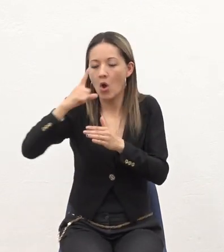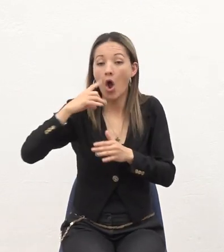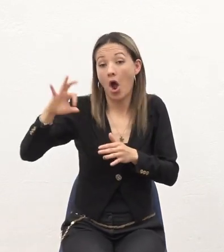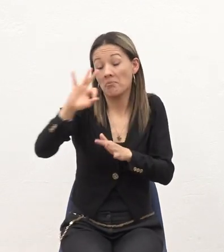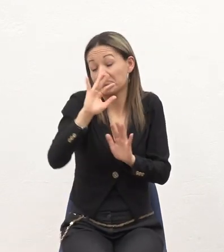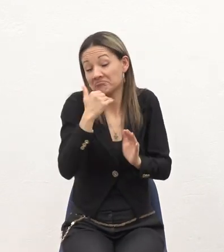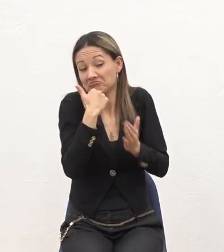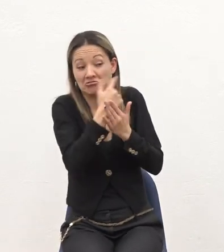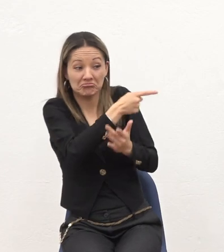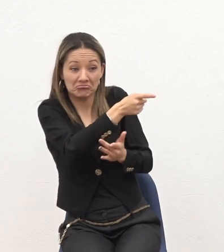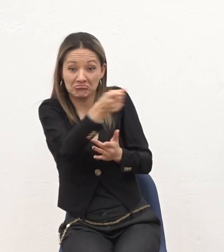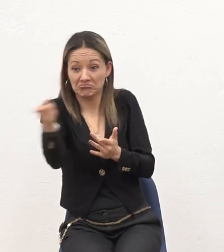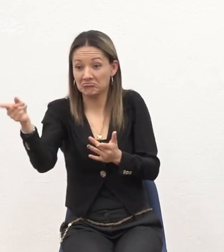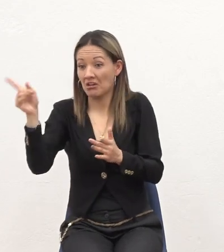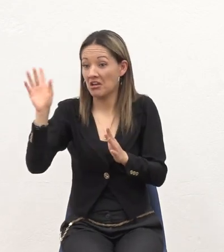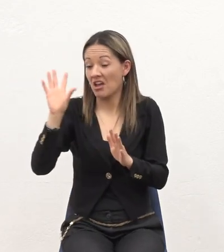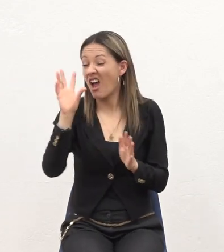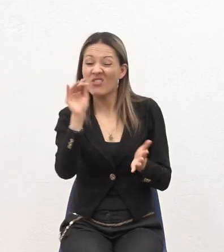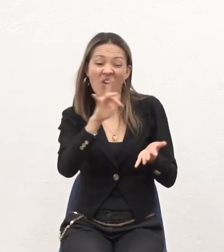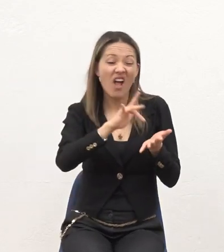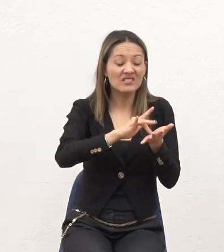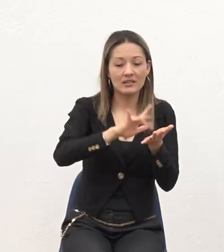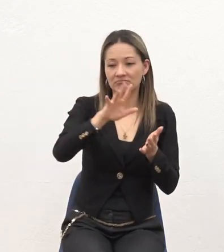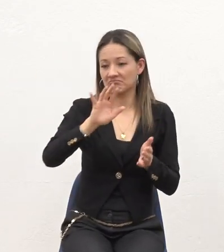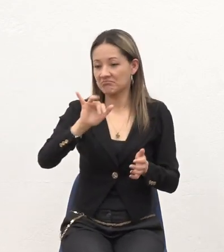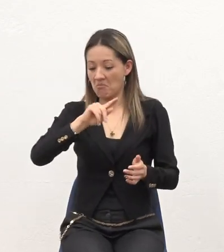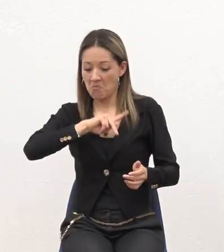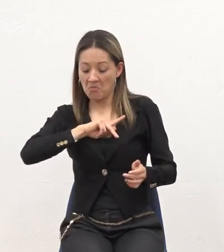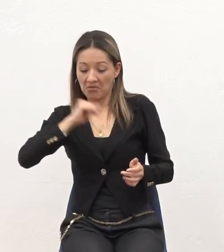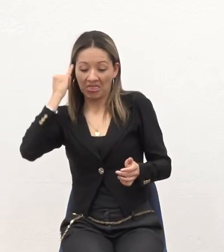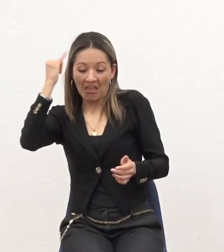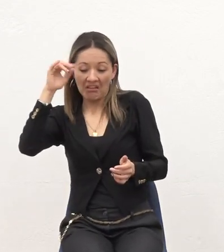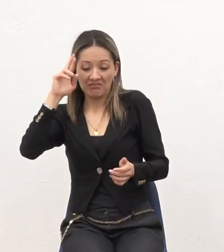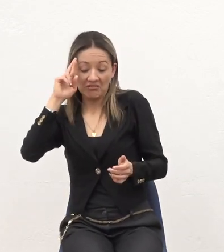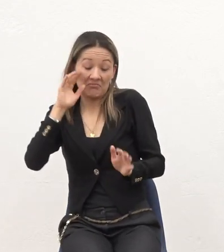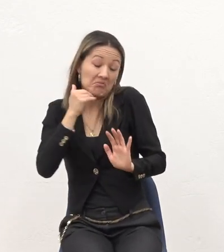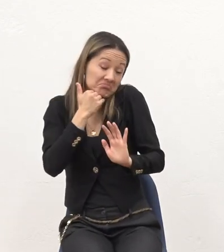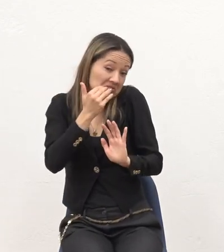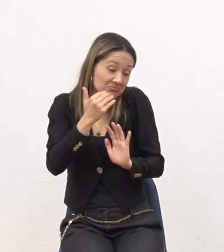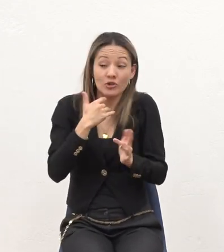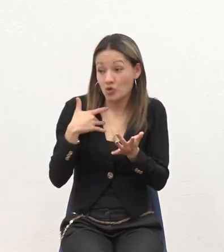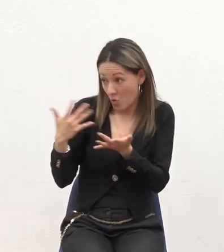su razón en sus ocupaciones para no estar Lo espero, lo esperamos